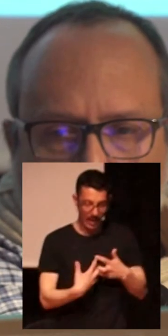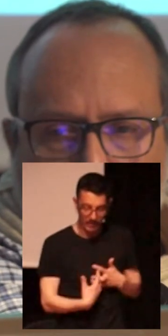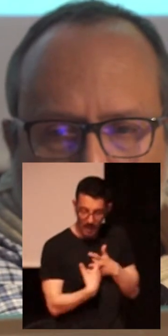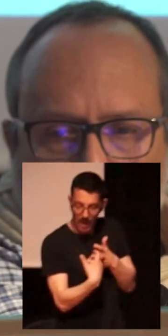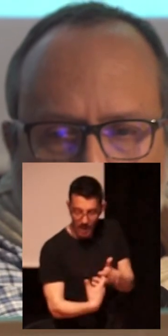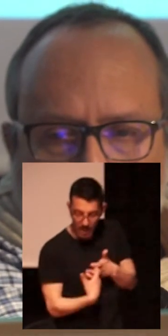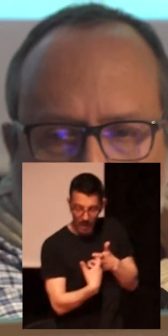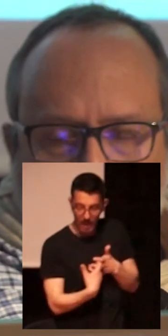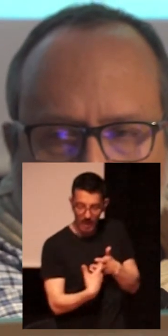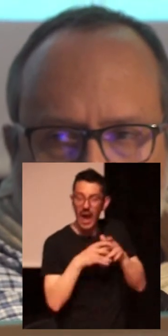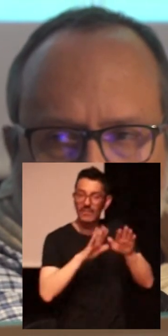empecemos a hablar de respuesta al VIH.